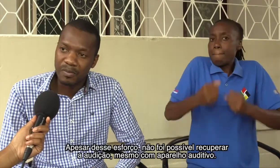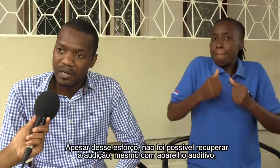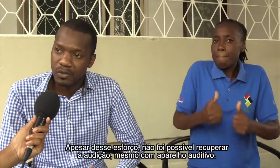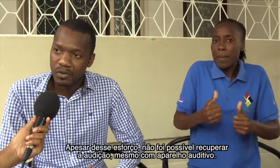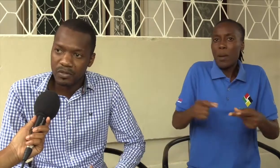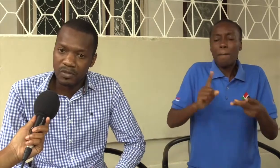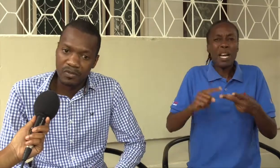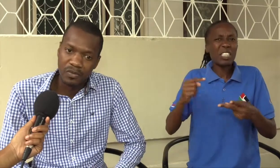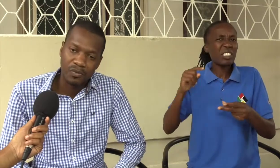aparelhos auditivos.